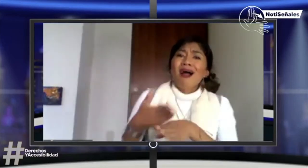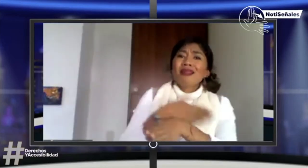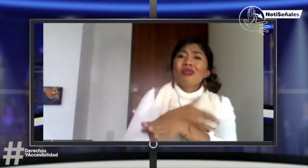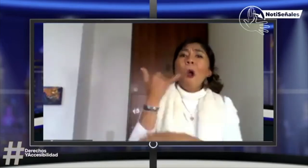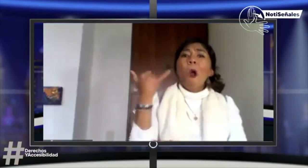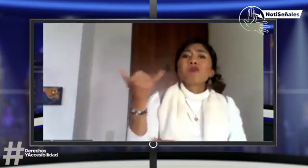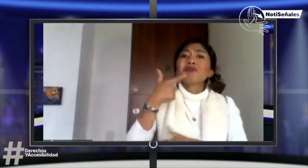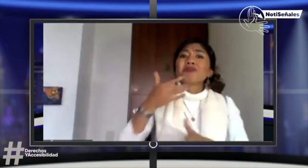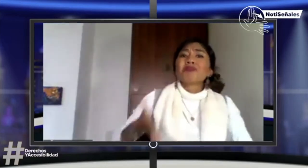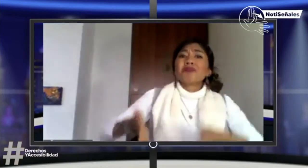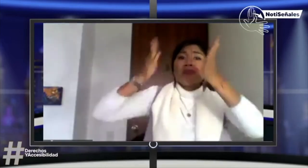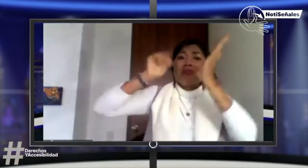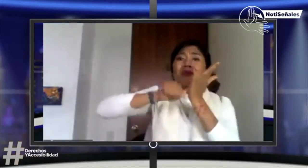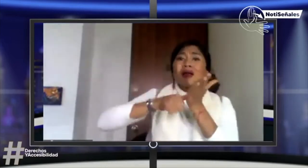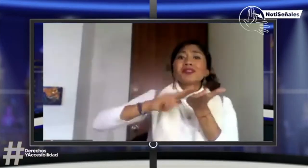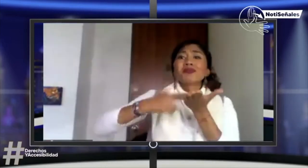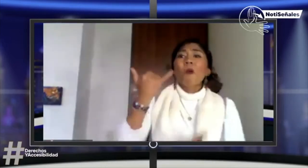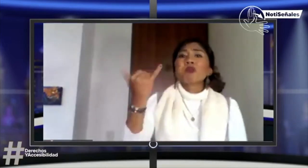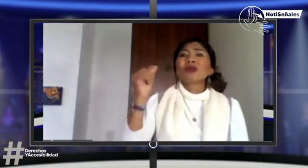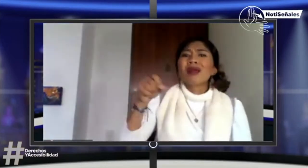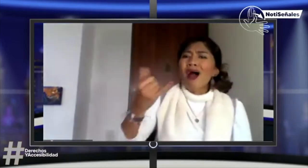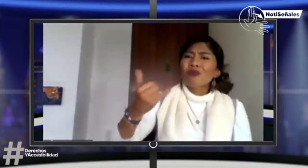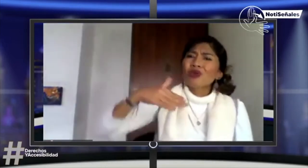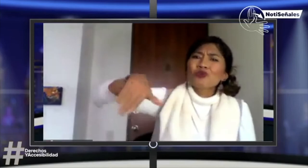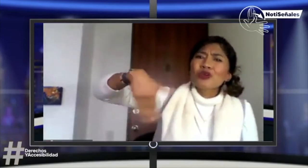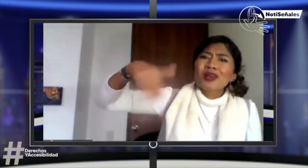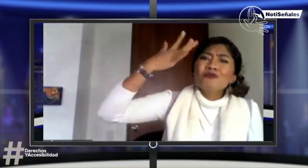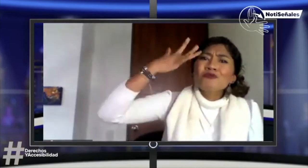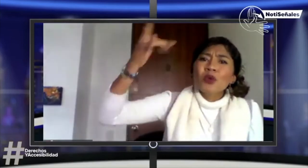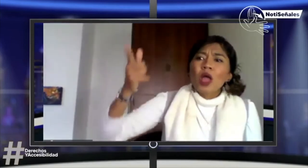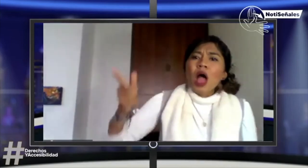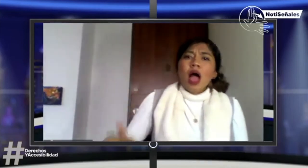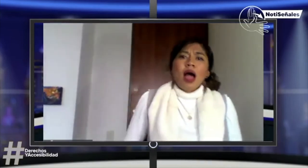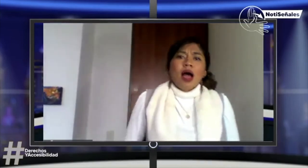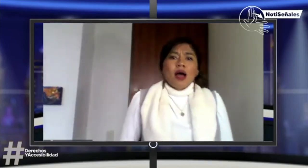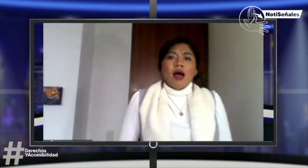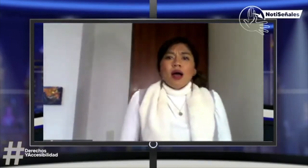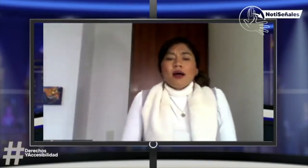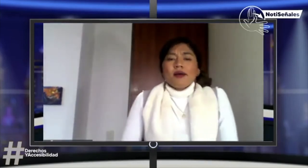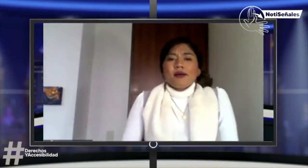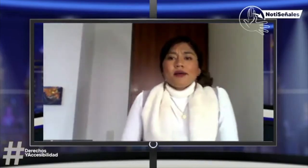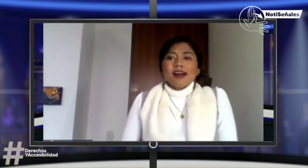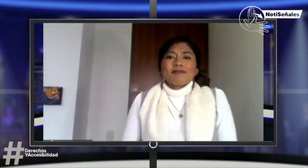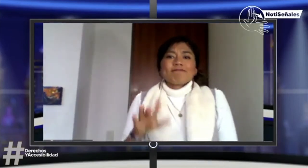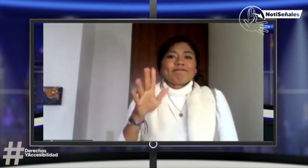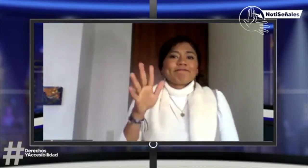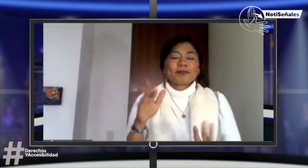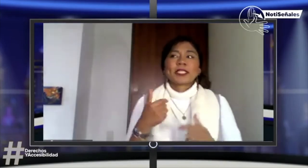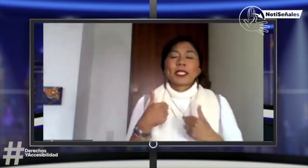hablan de inclusión? Si dicen que la registraduría de inclusión, si no hay, intérprete.